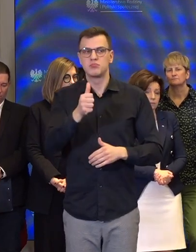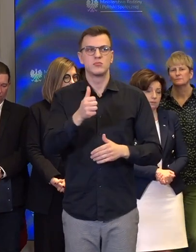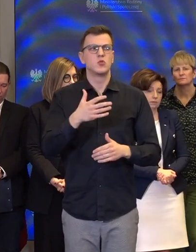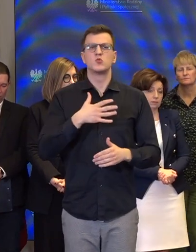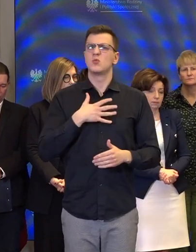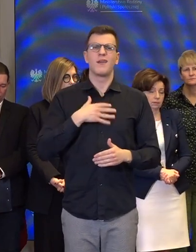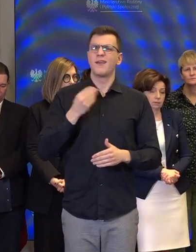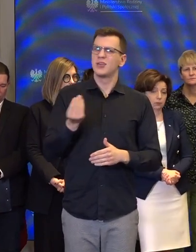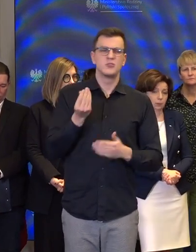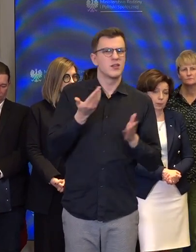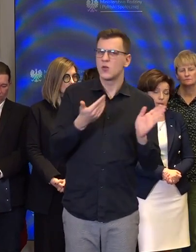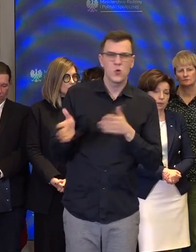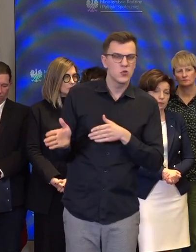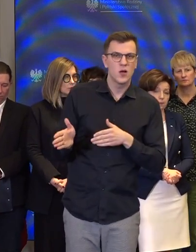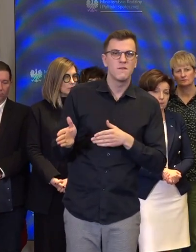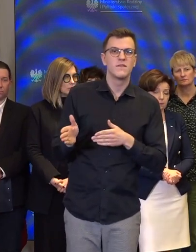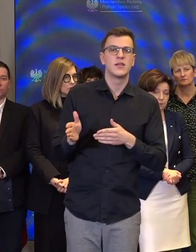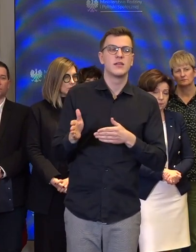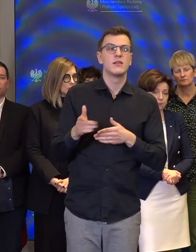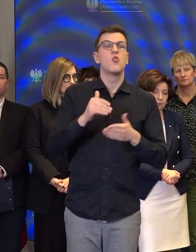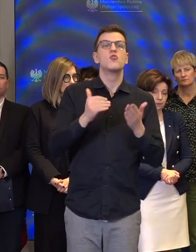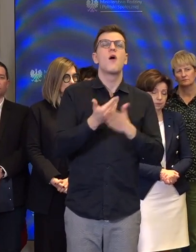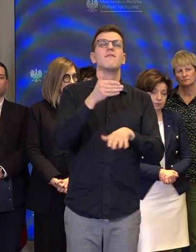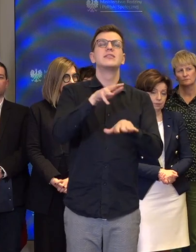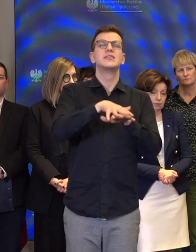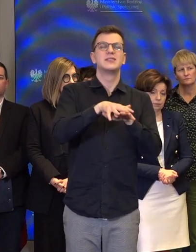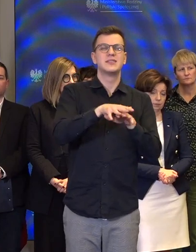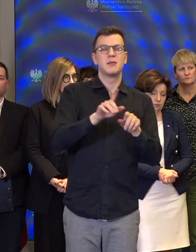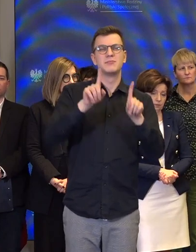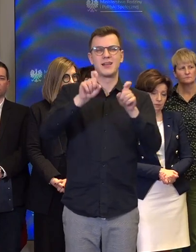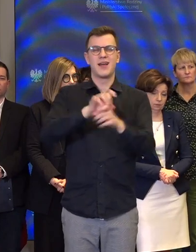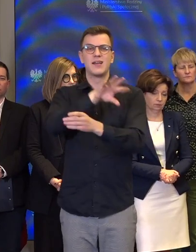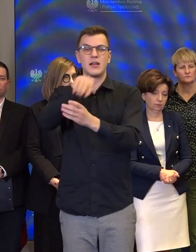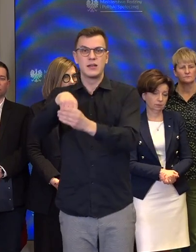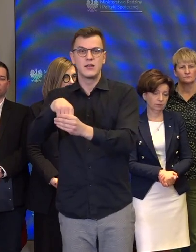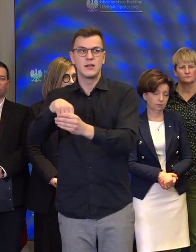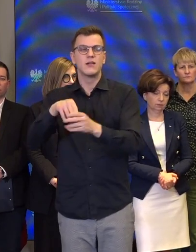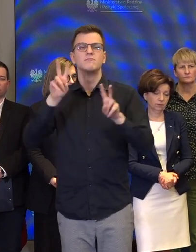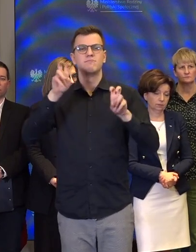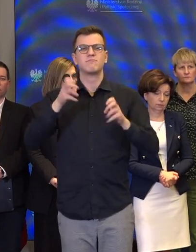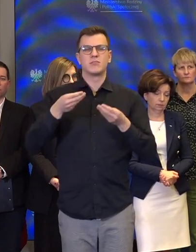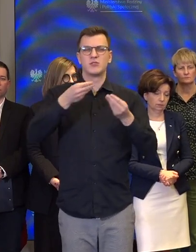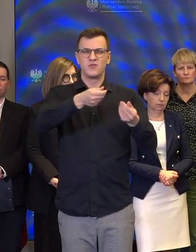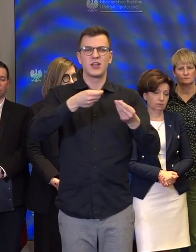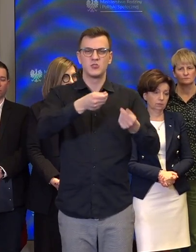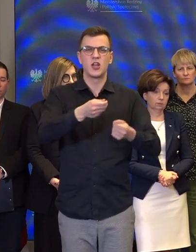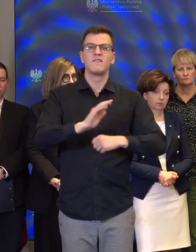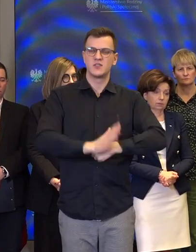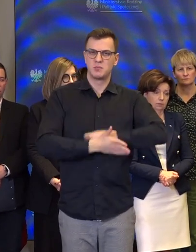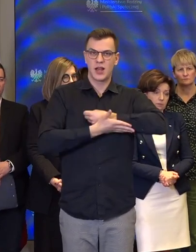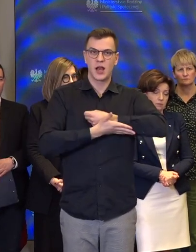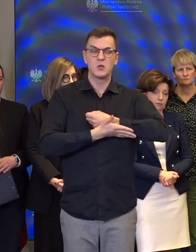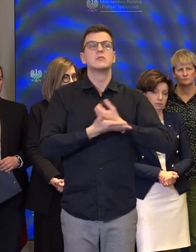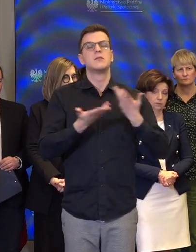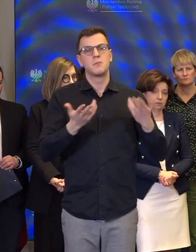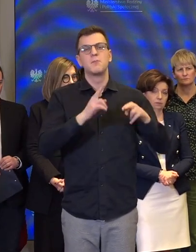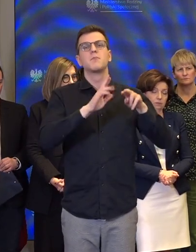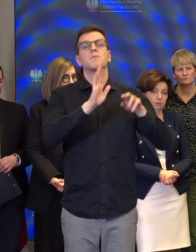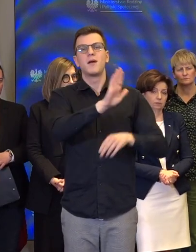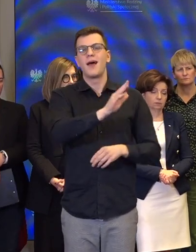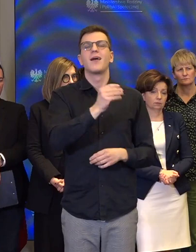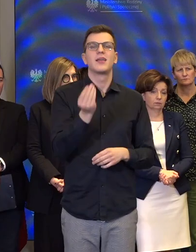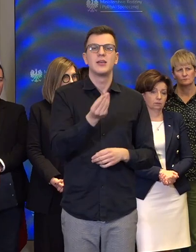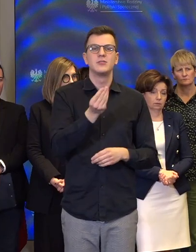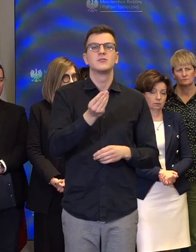czy będą się obawiały przejścia na ten nowy system, na świadczenie wspierające. Pozostaje oczywiście świadczenie